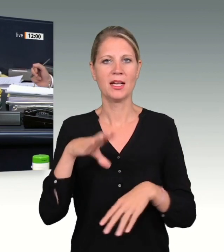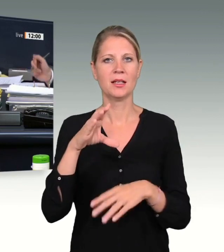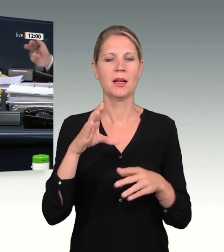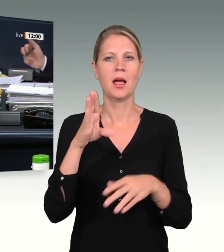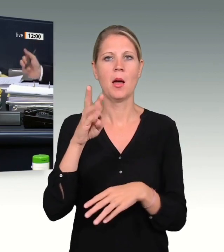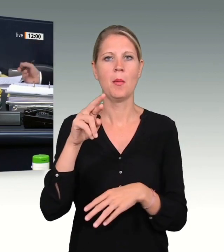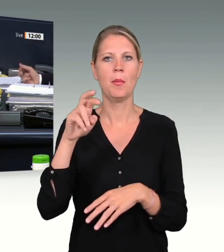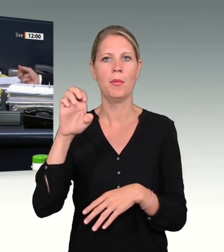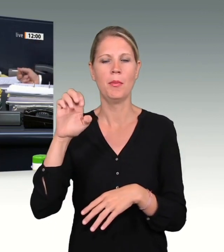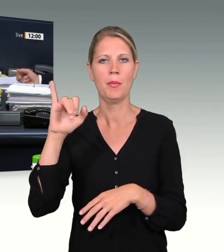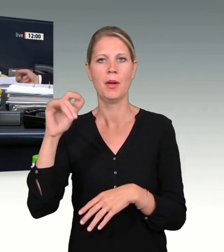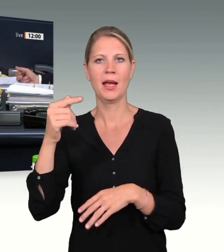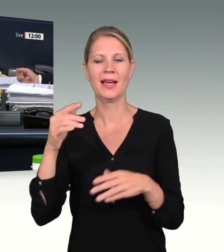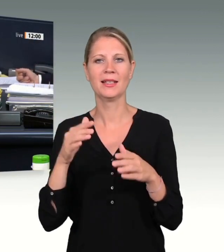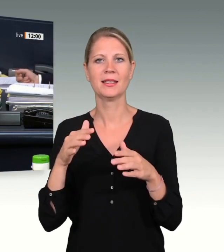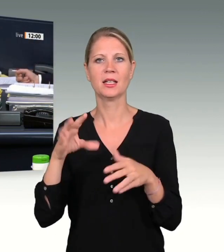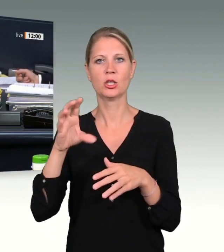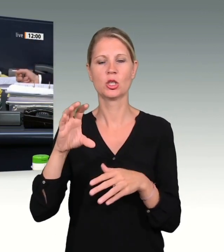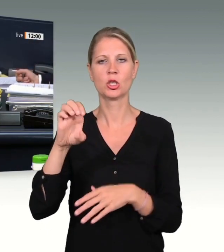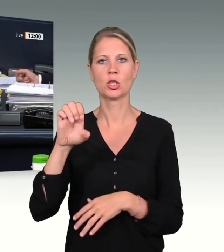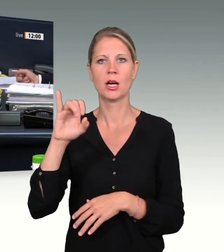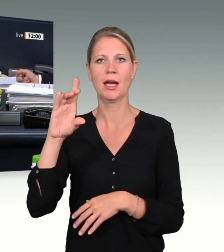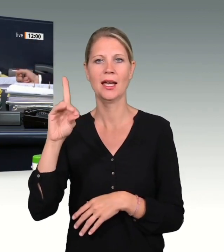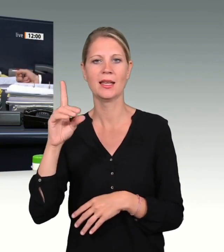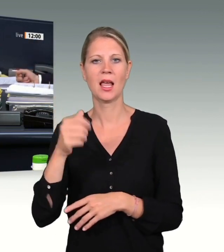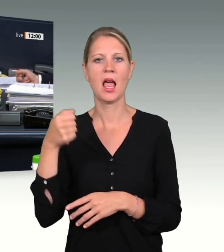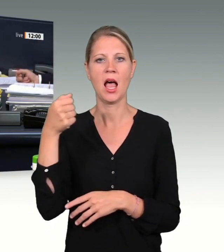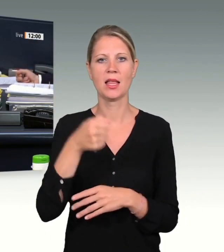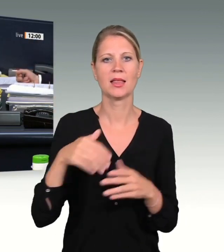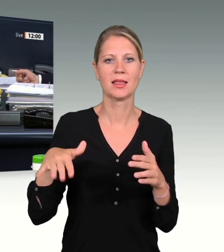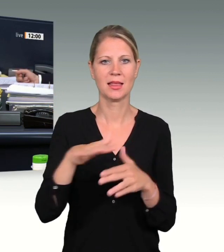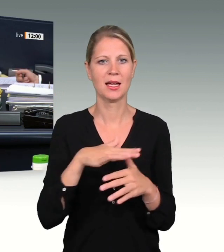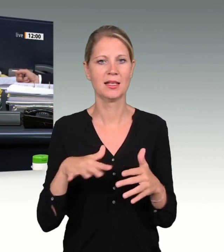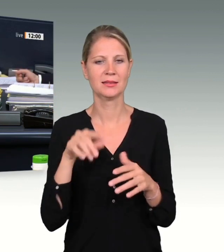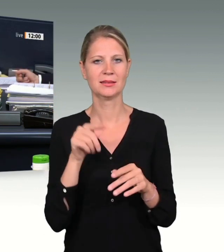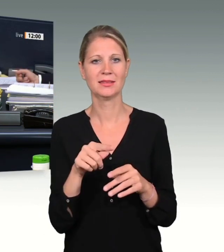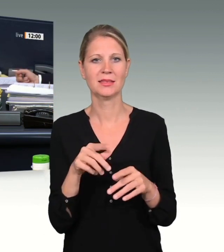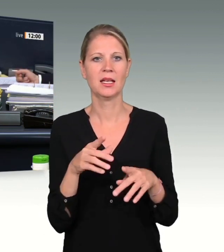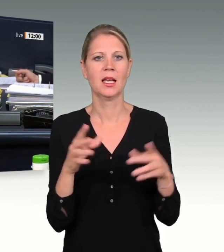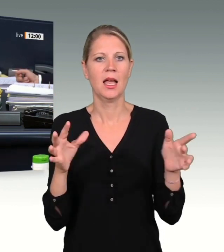Tagesordnungspunkt ist alles andere als parlamentarische Routine.